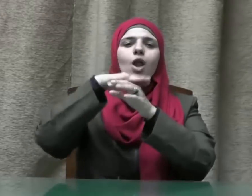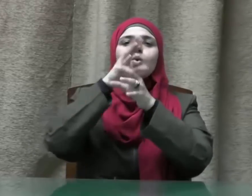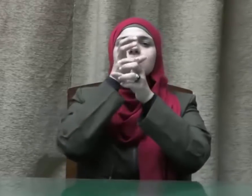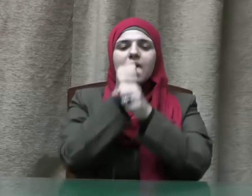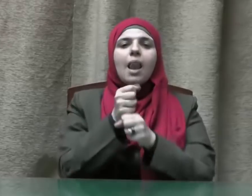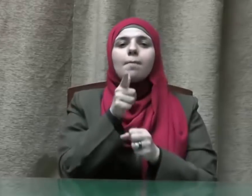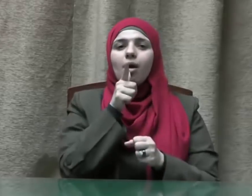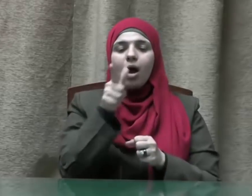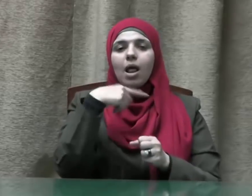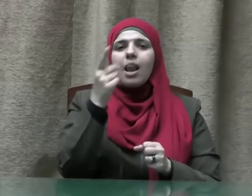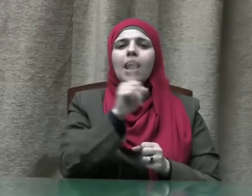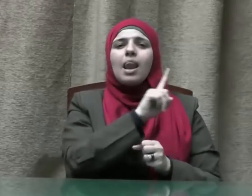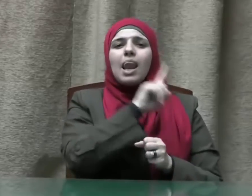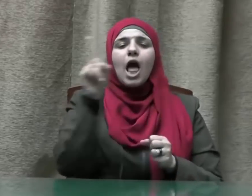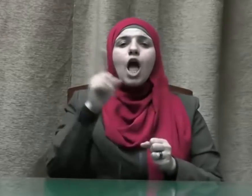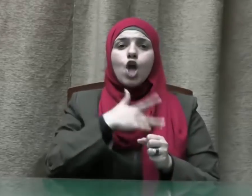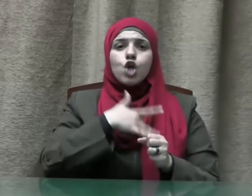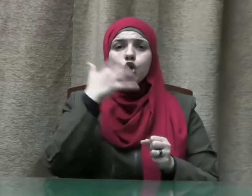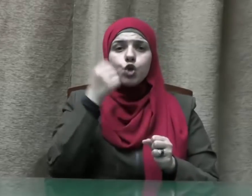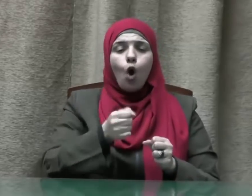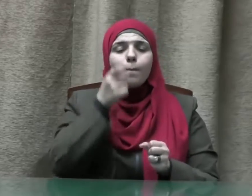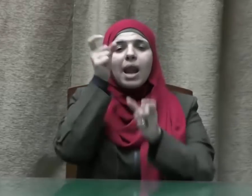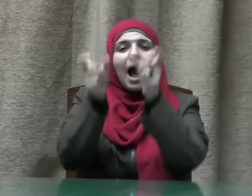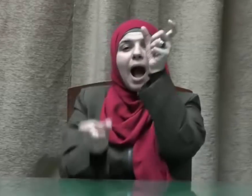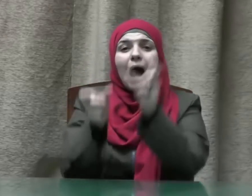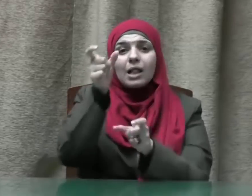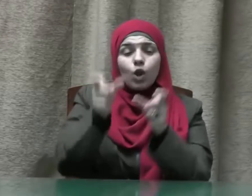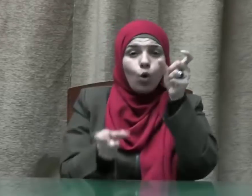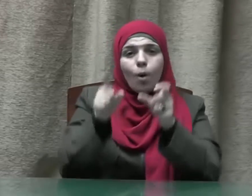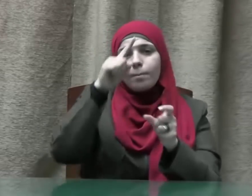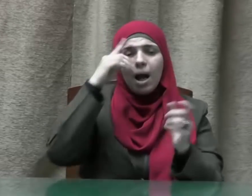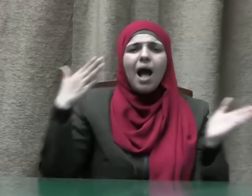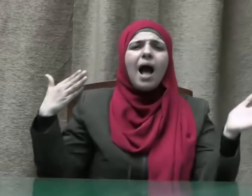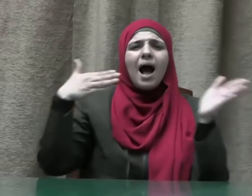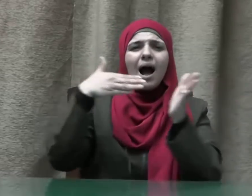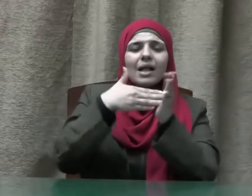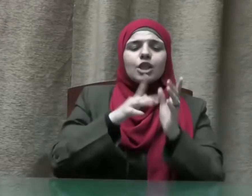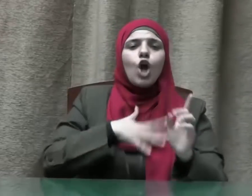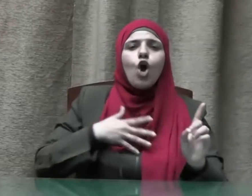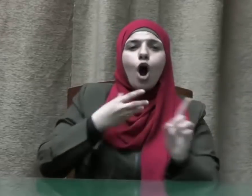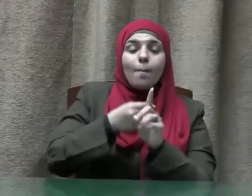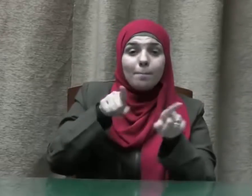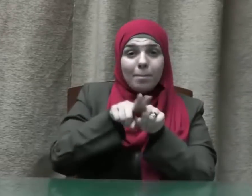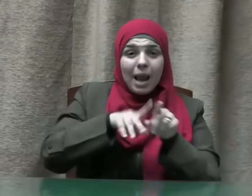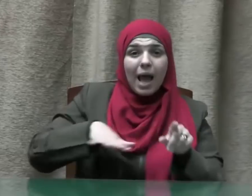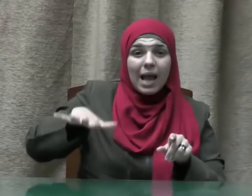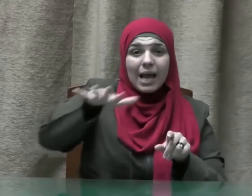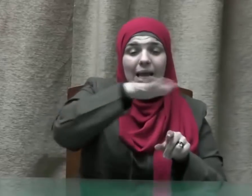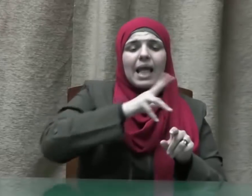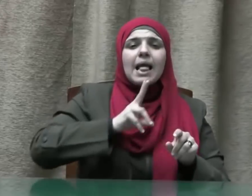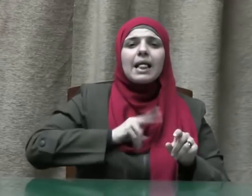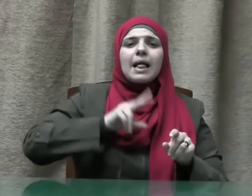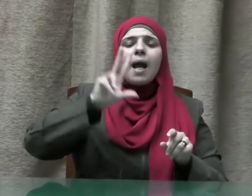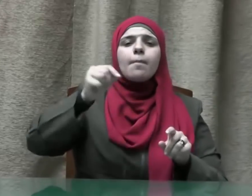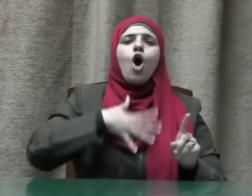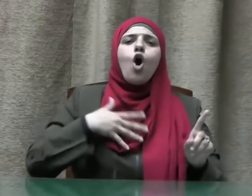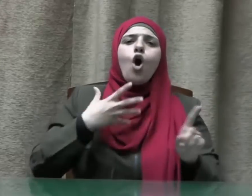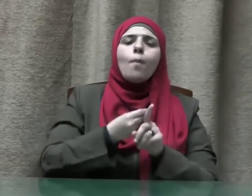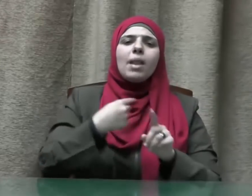لا يؤمن وحدكم حتى يحب لأخيه ما يحب لنفسه